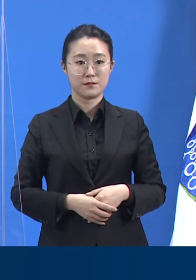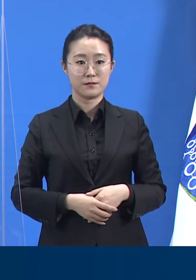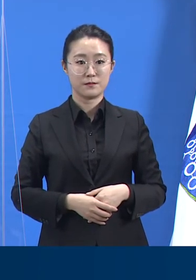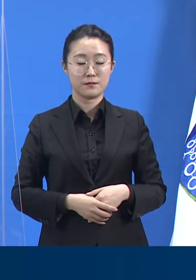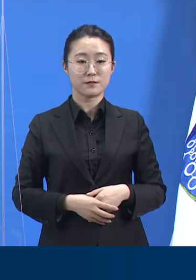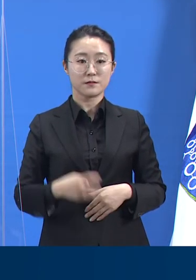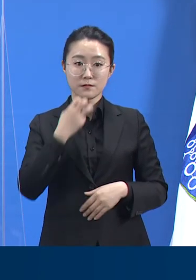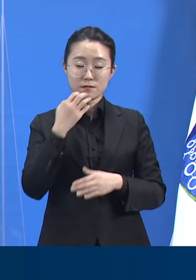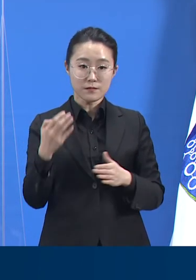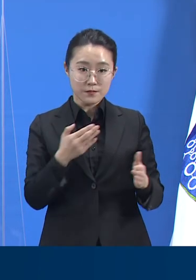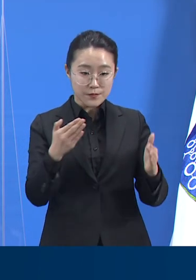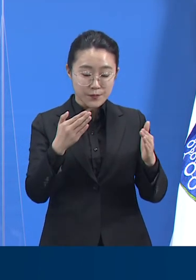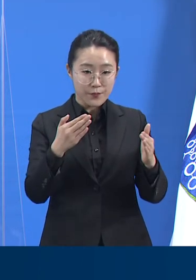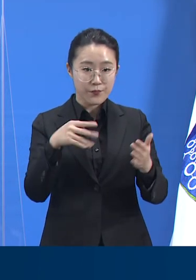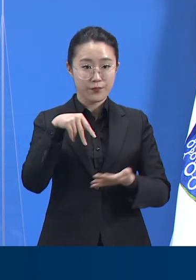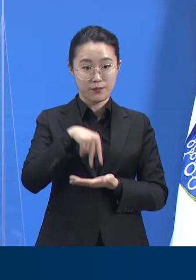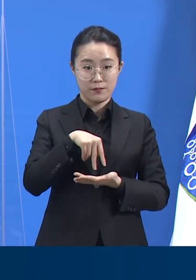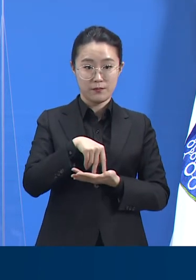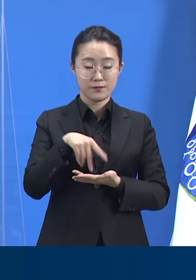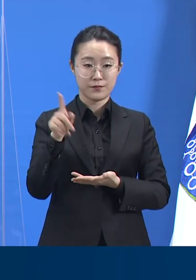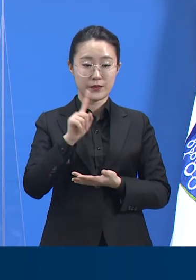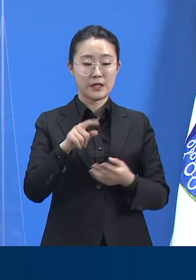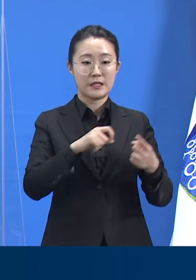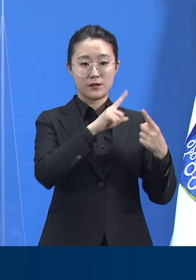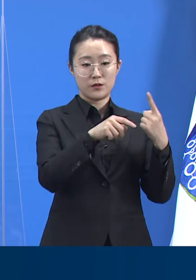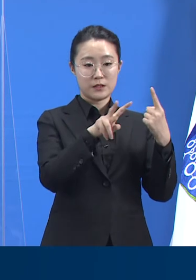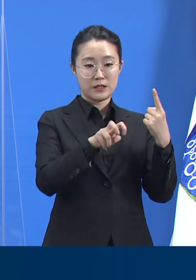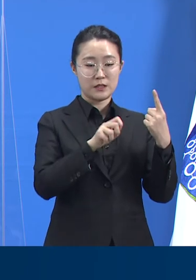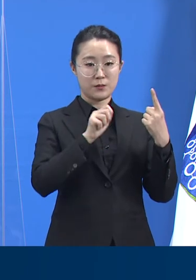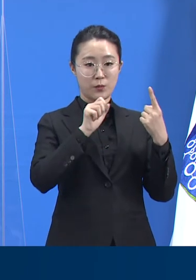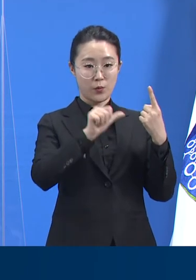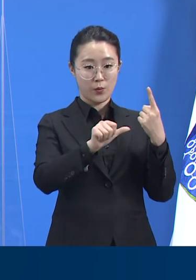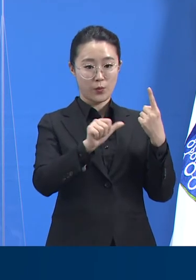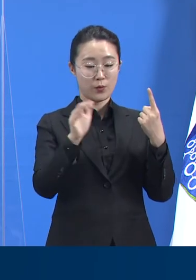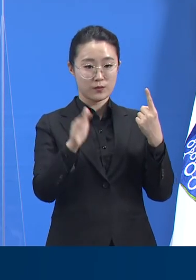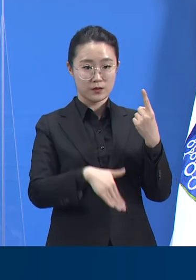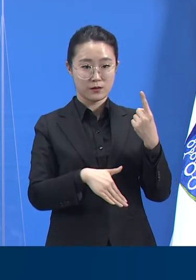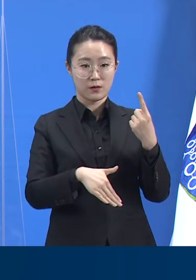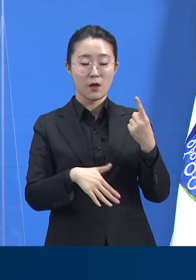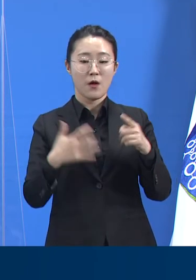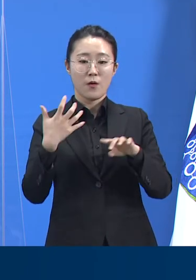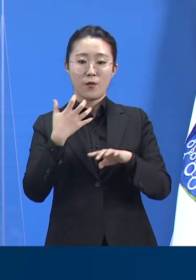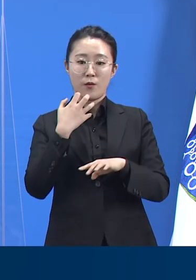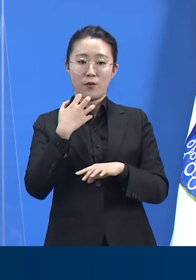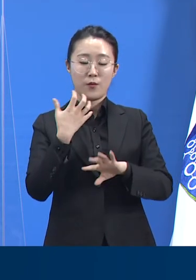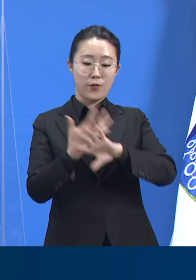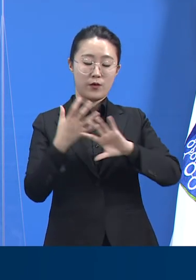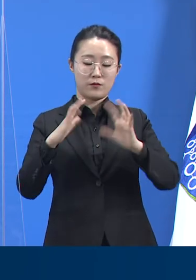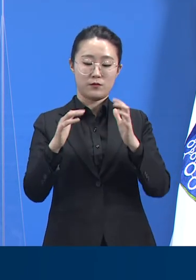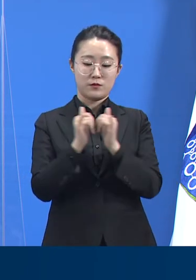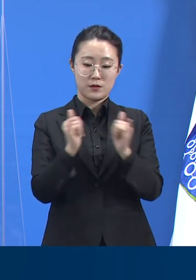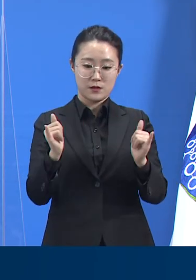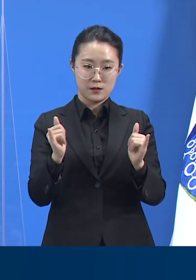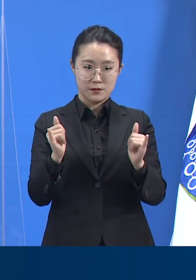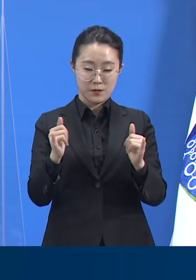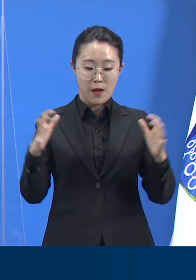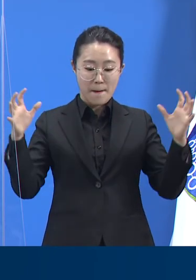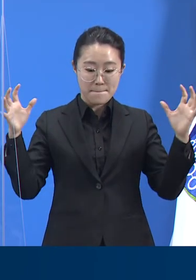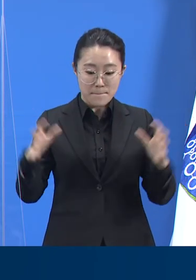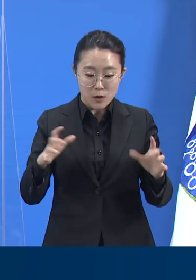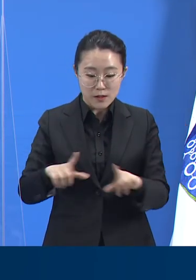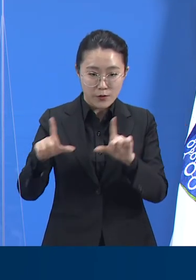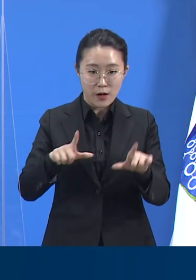도는 이미 지난 2월 25일부터 외국인 노동자 밀집 지역에 임시선별검사소